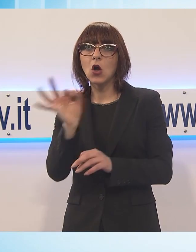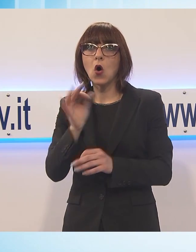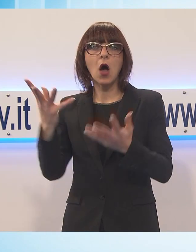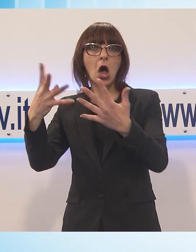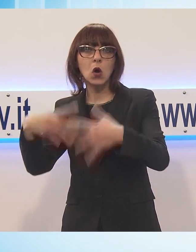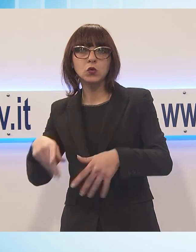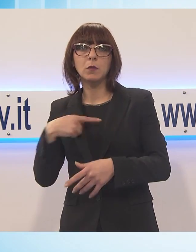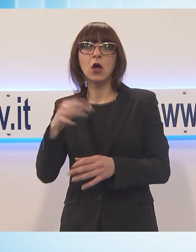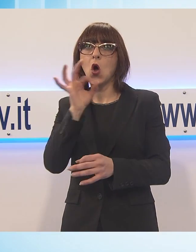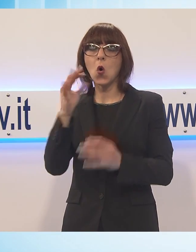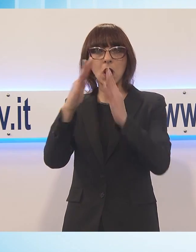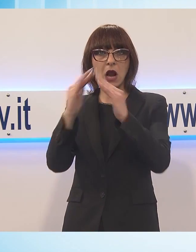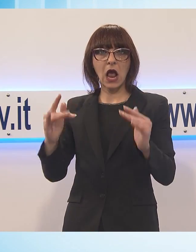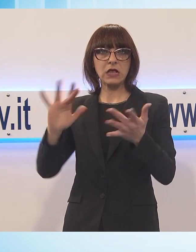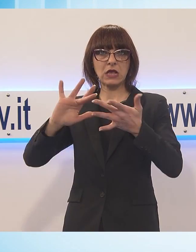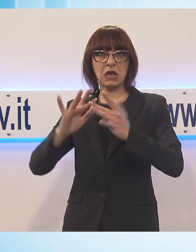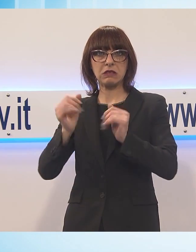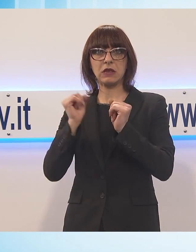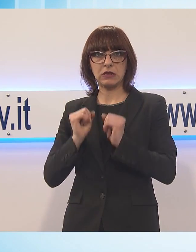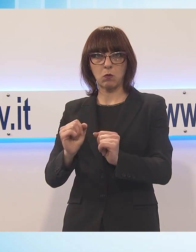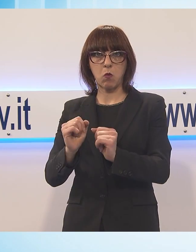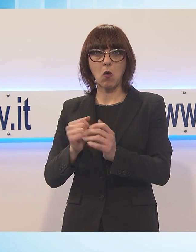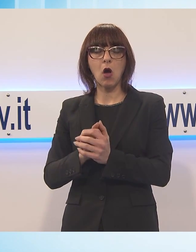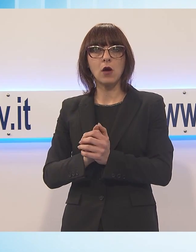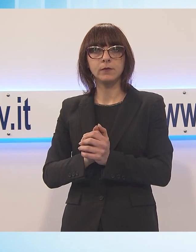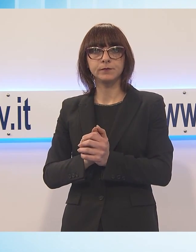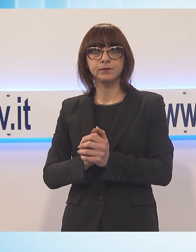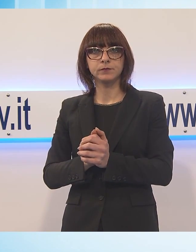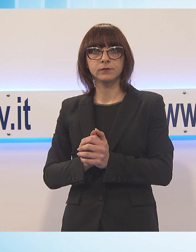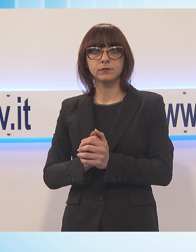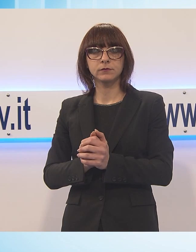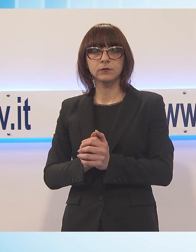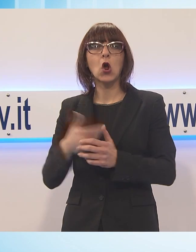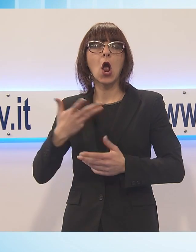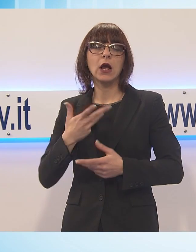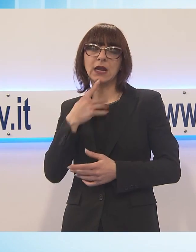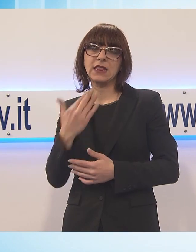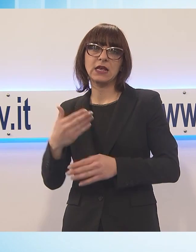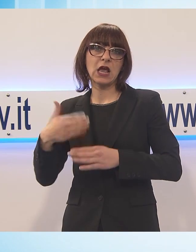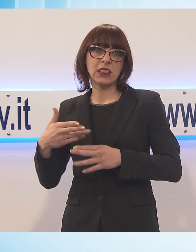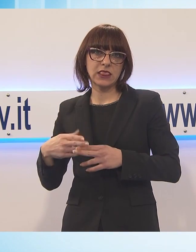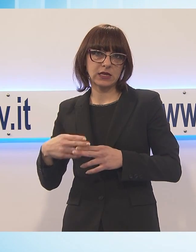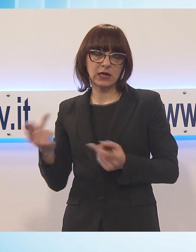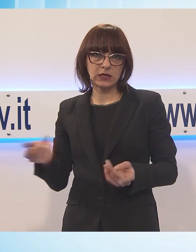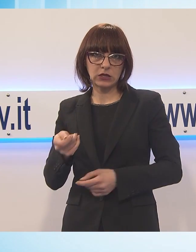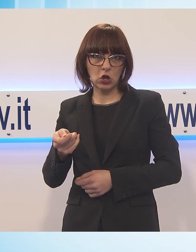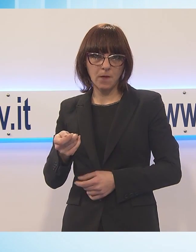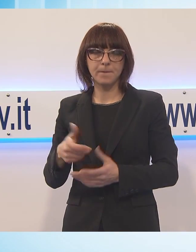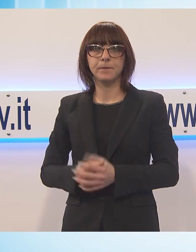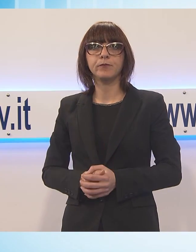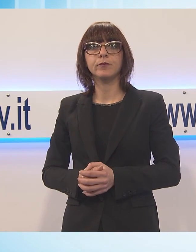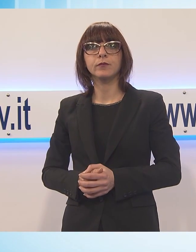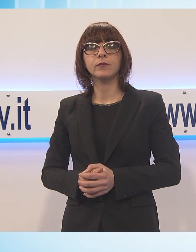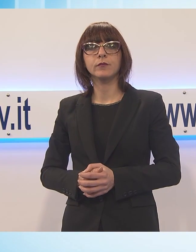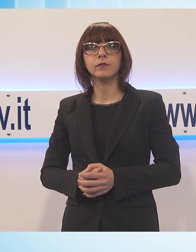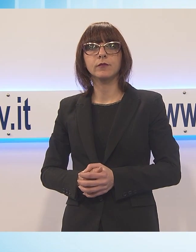addirittura da casa via internet, usando la propria carta di credito. Quindi diciamo così semplifica molto per l